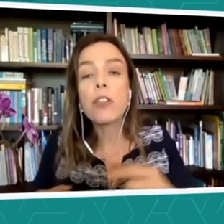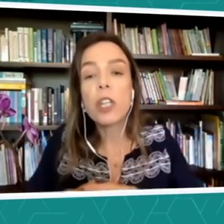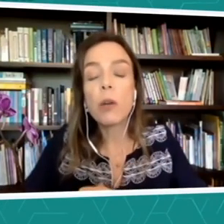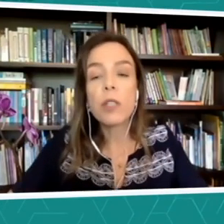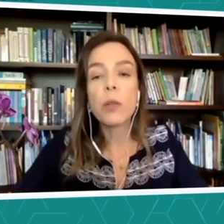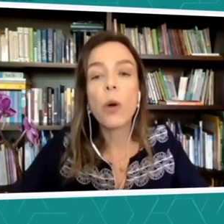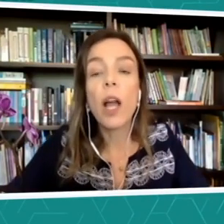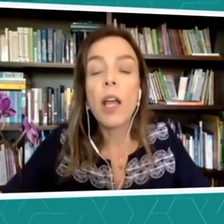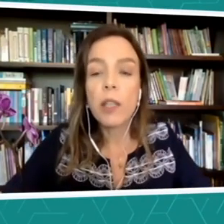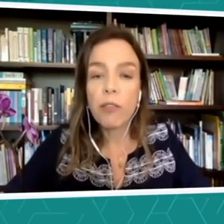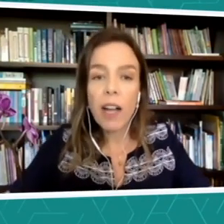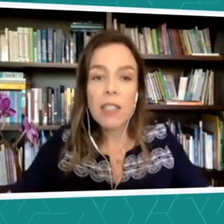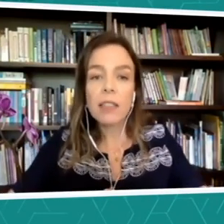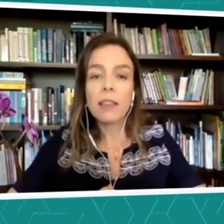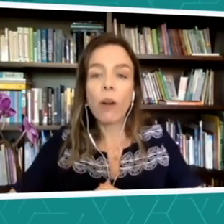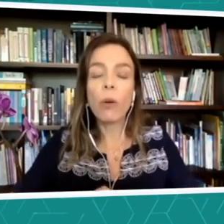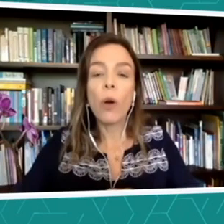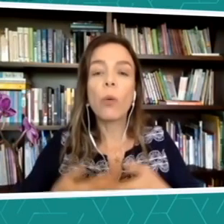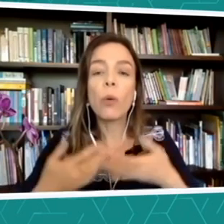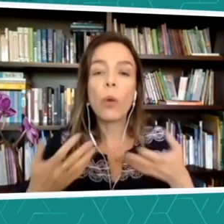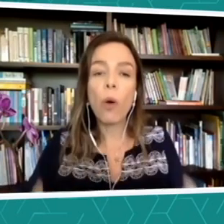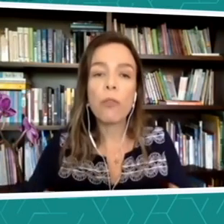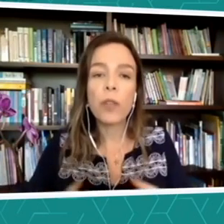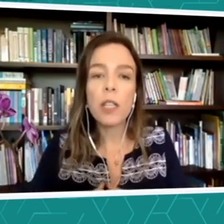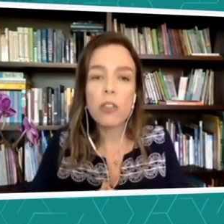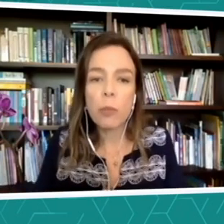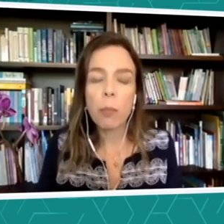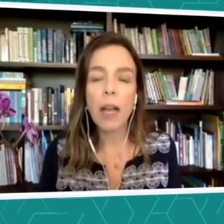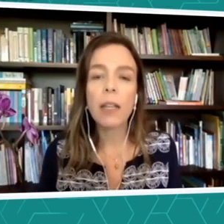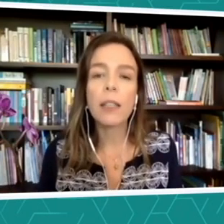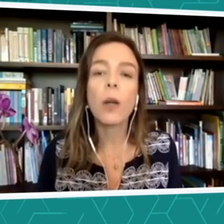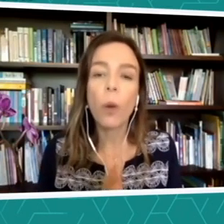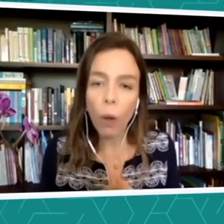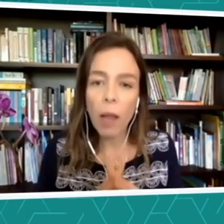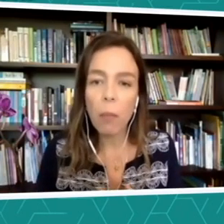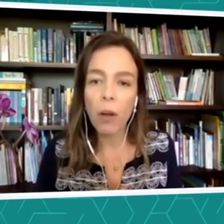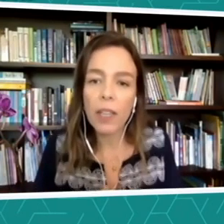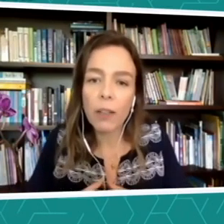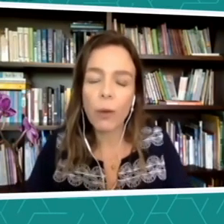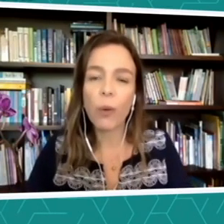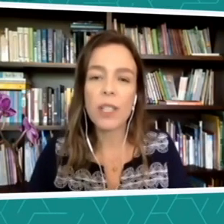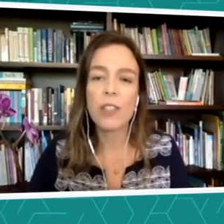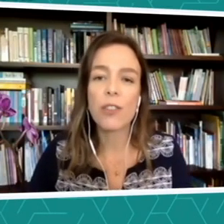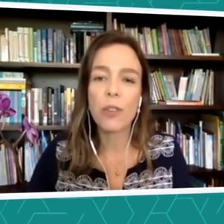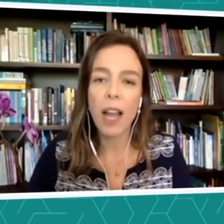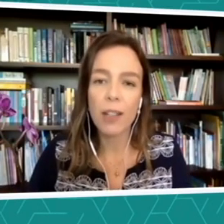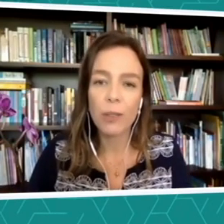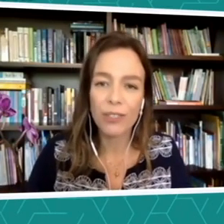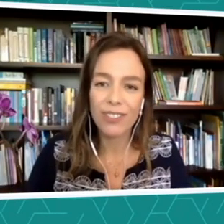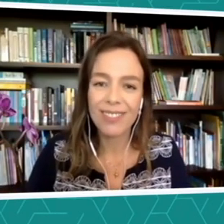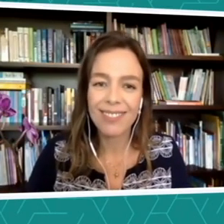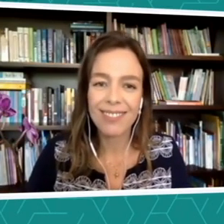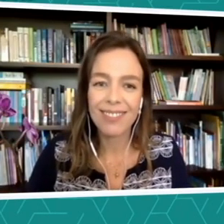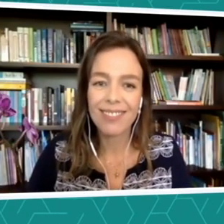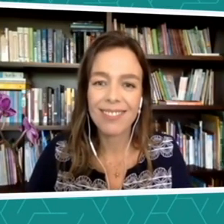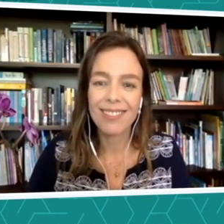ao senhor que faça, então, um convite para que colaborem com esse dicionário. Isso,